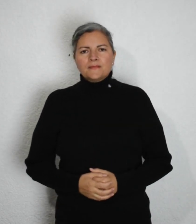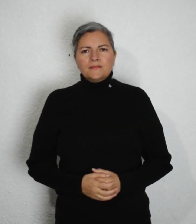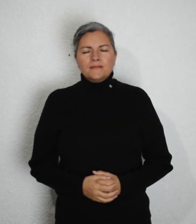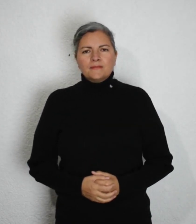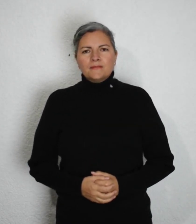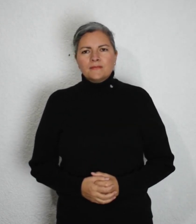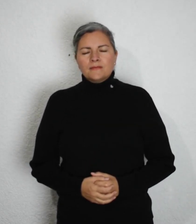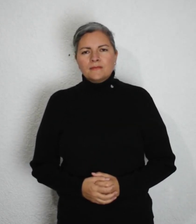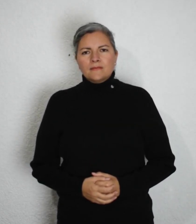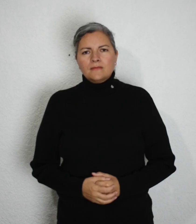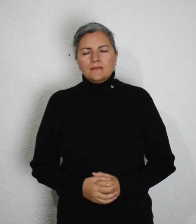Asfixia